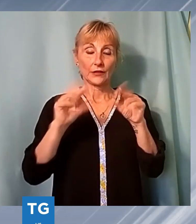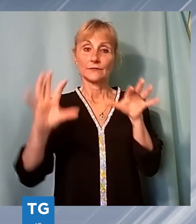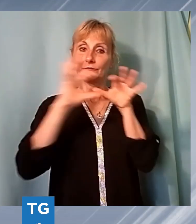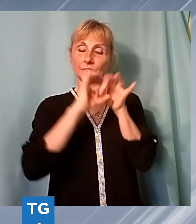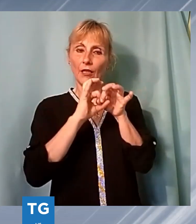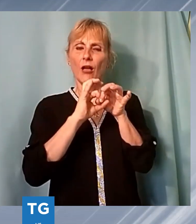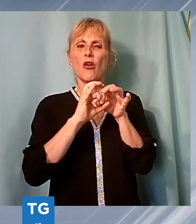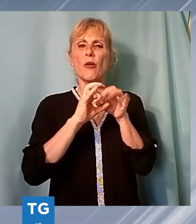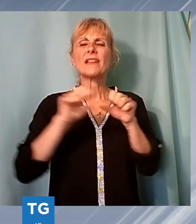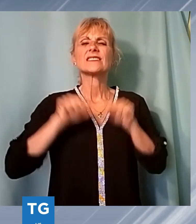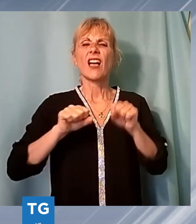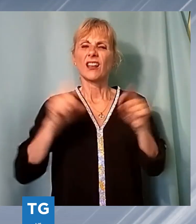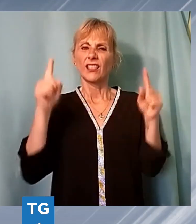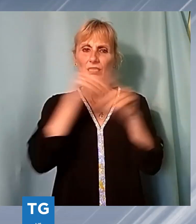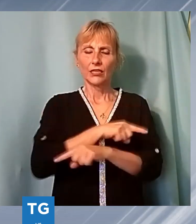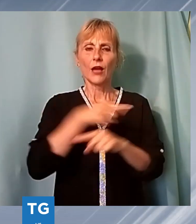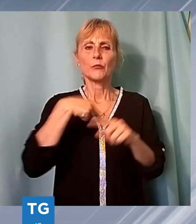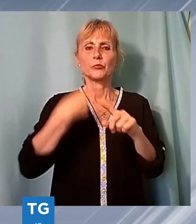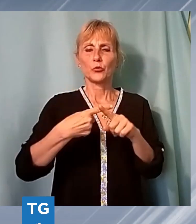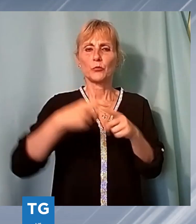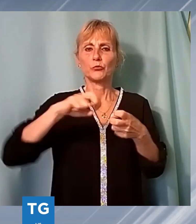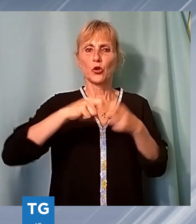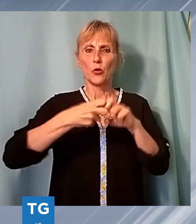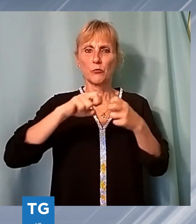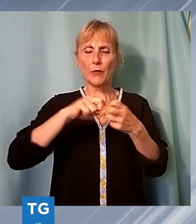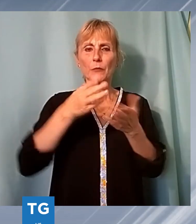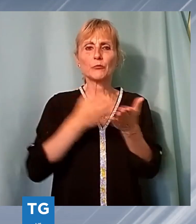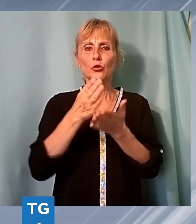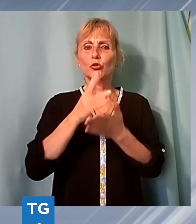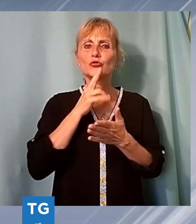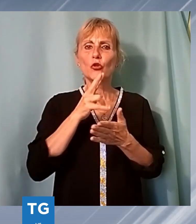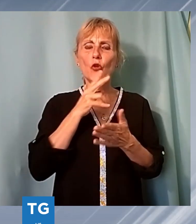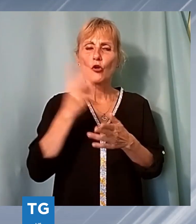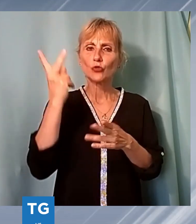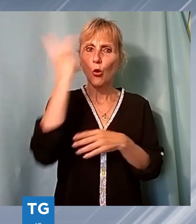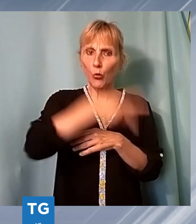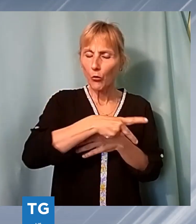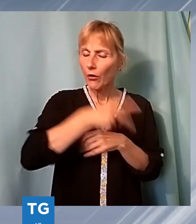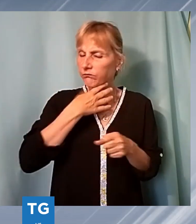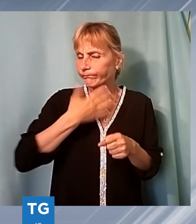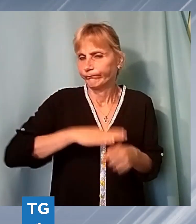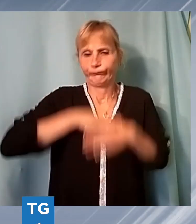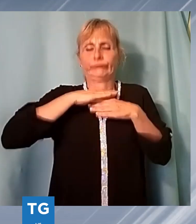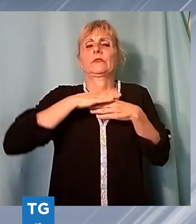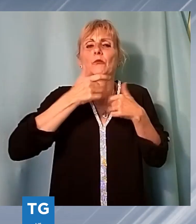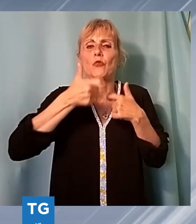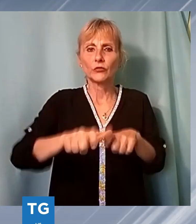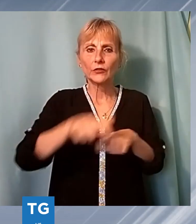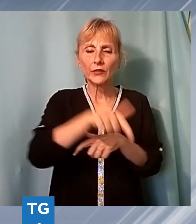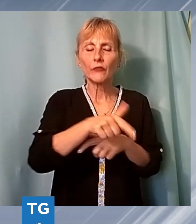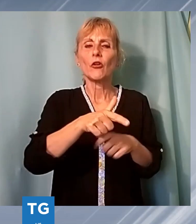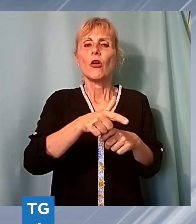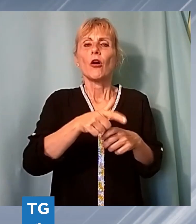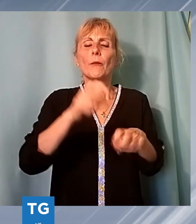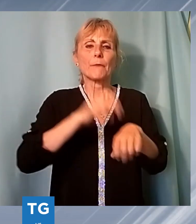problemi che attanagliano il pronto soccorso di Lucca, ormai al collasso per la cronica carenza di medici. Soltanto la